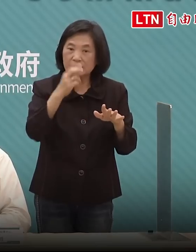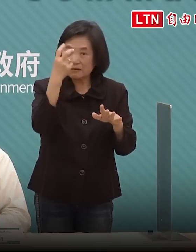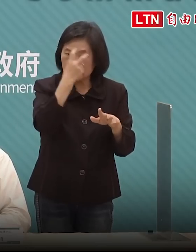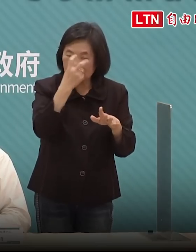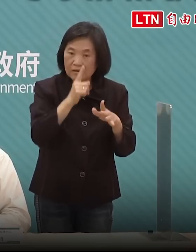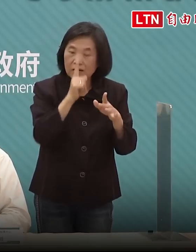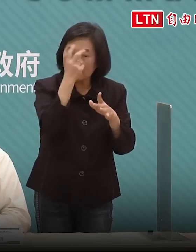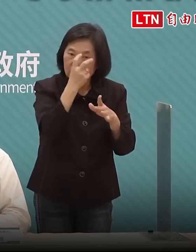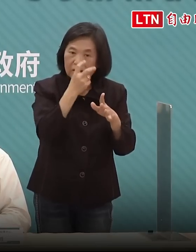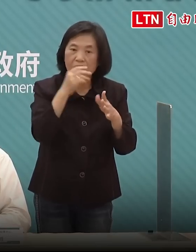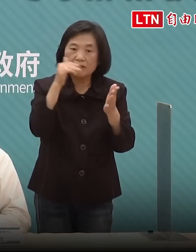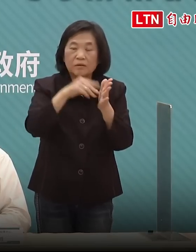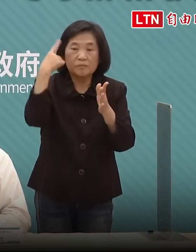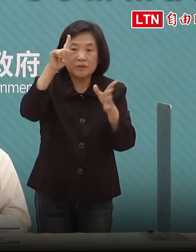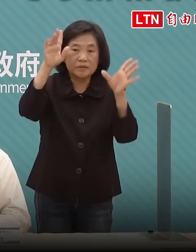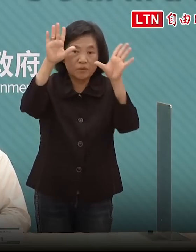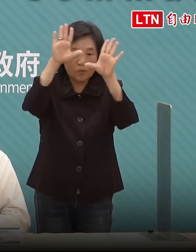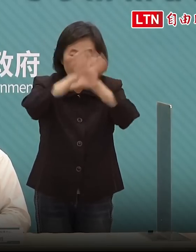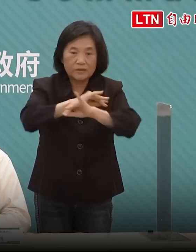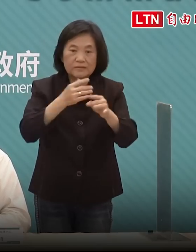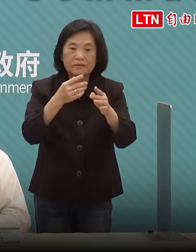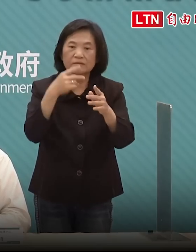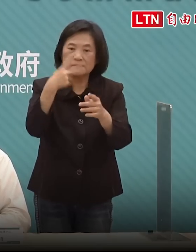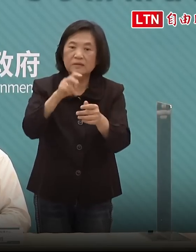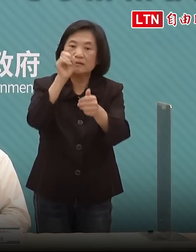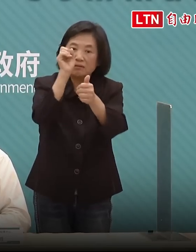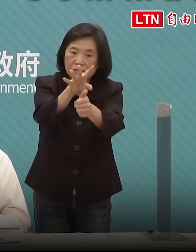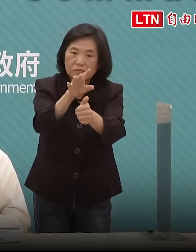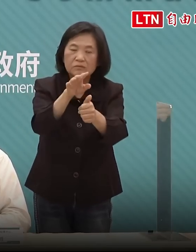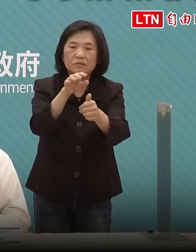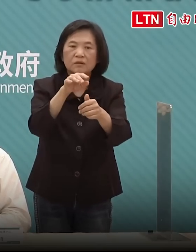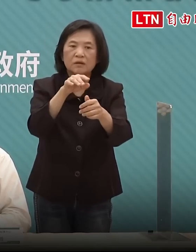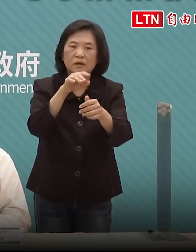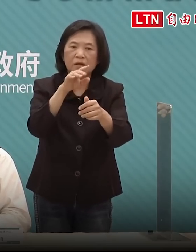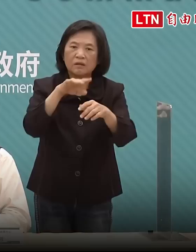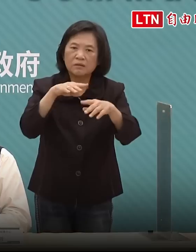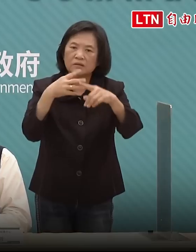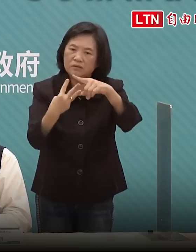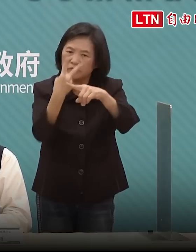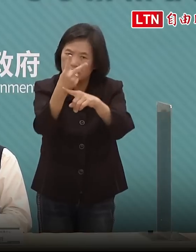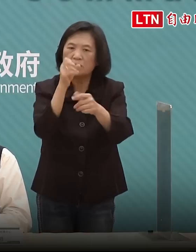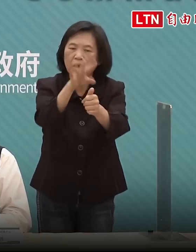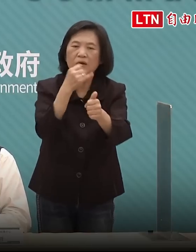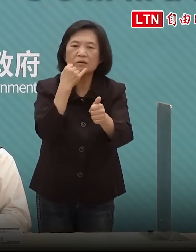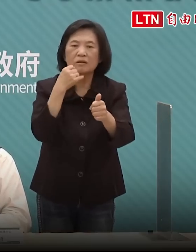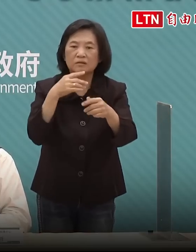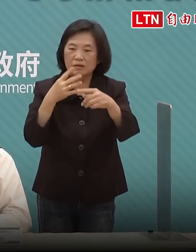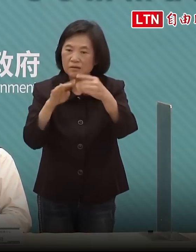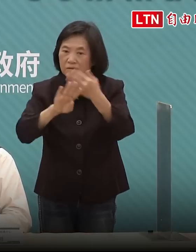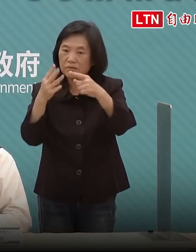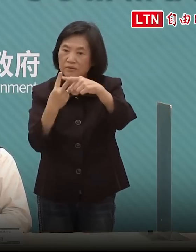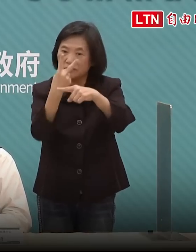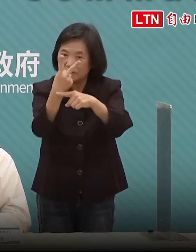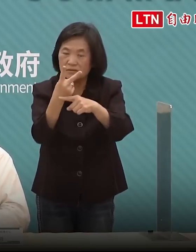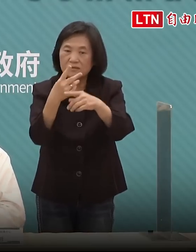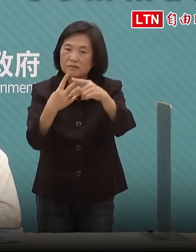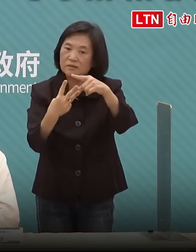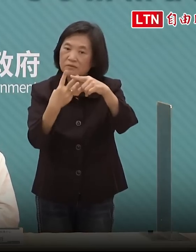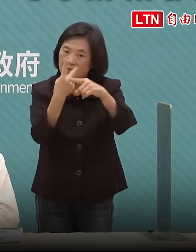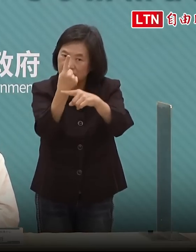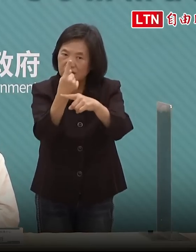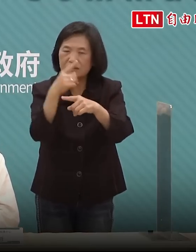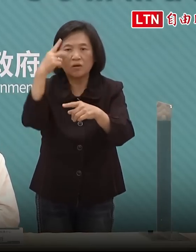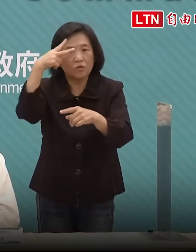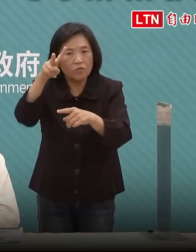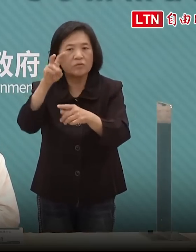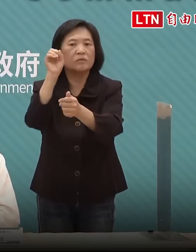明天晚上之前可以告訴你結果只有三分之二有三分之二要到後天才出來那出來